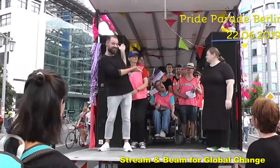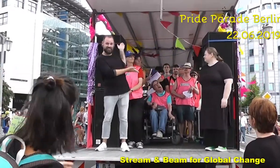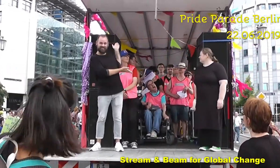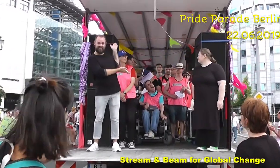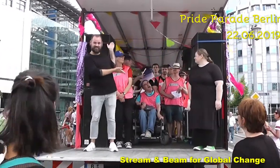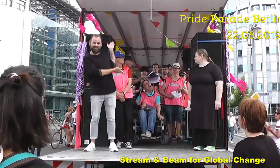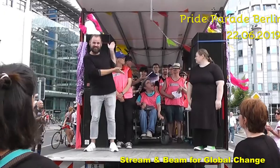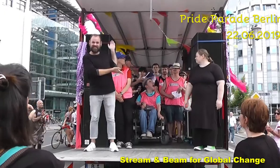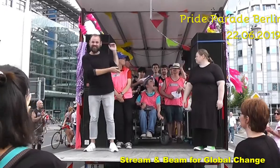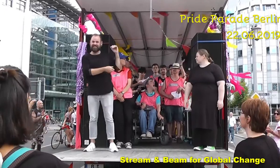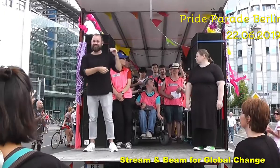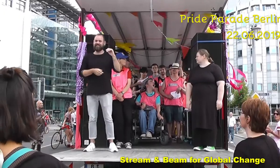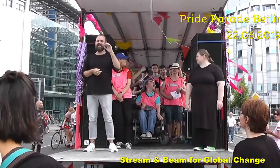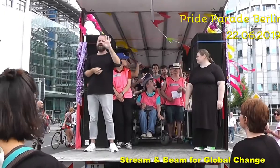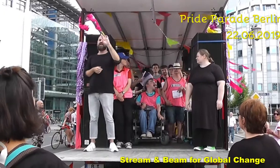Ralf,